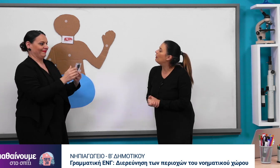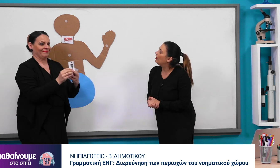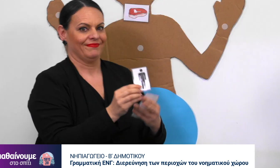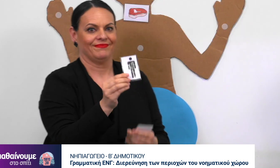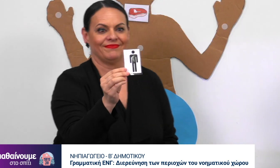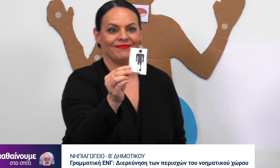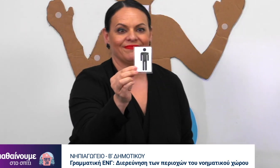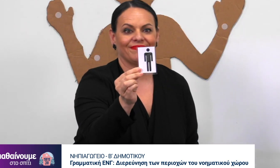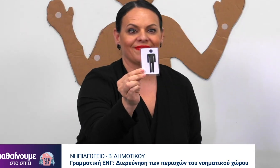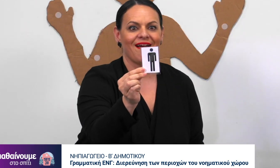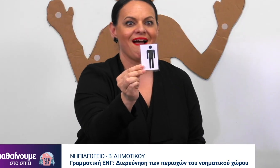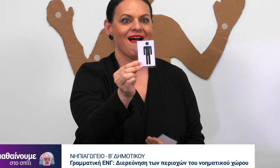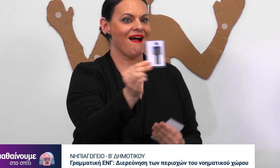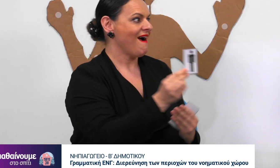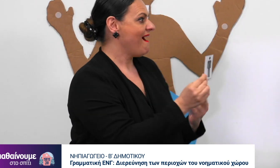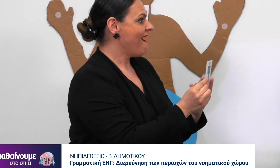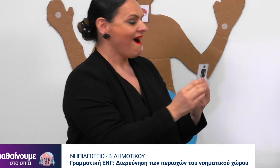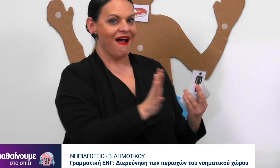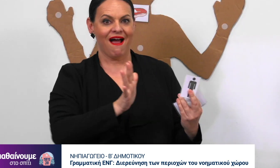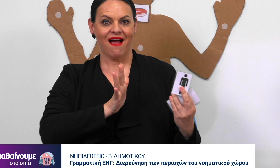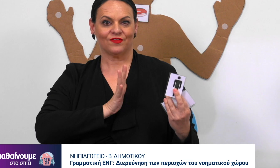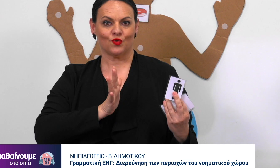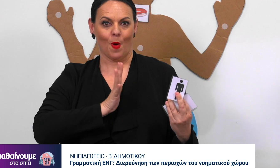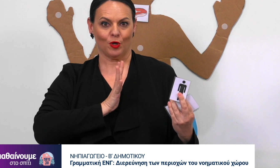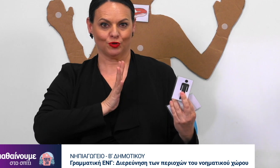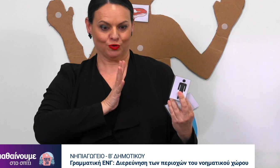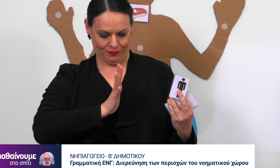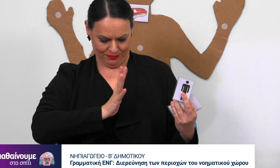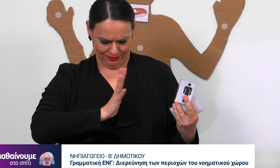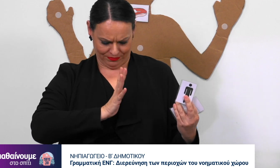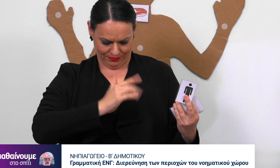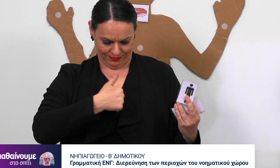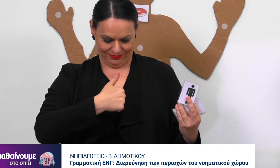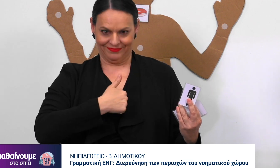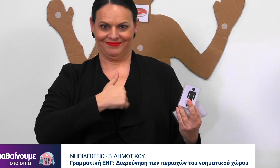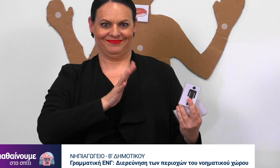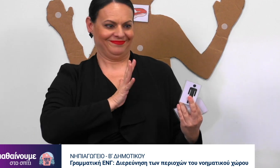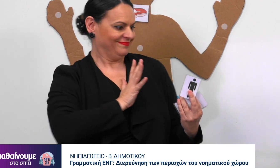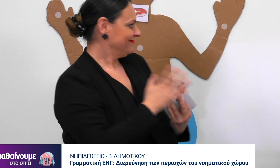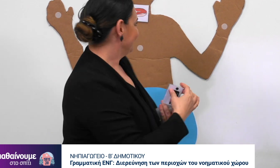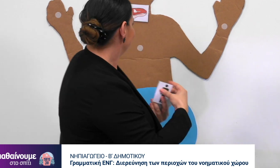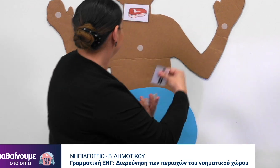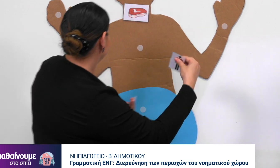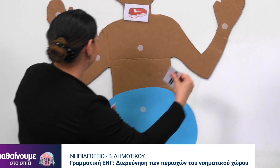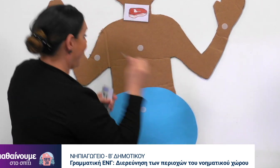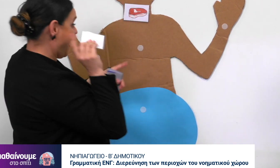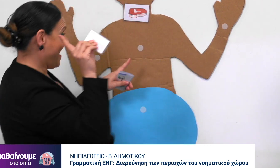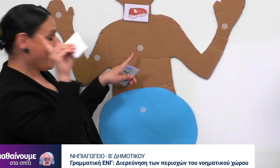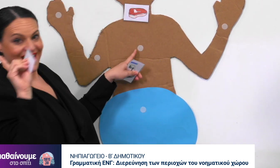Ο άνθρωπος είναι στο